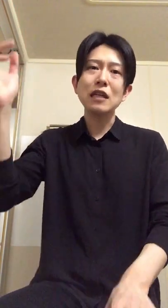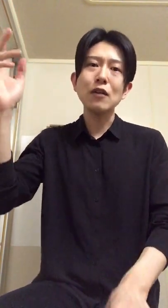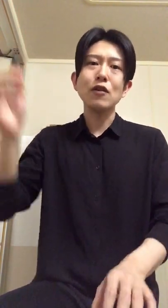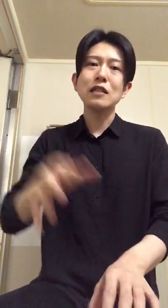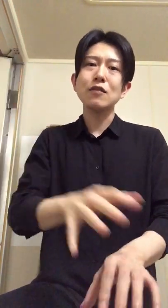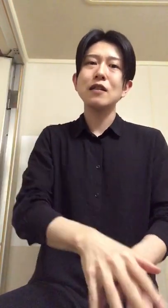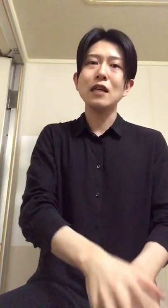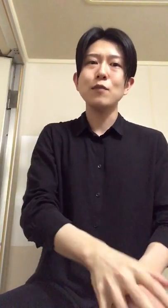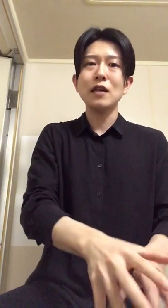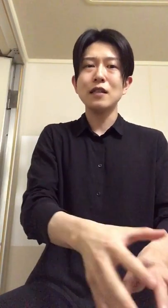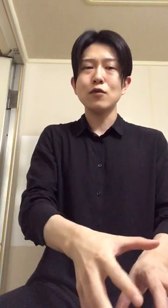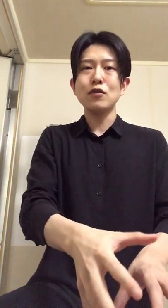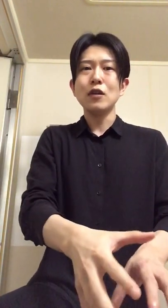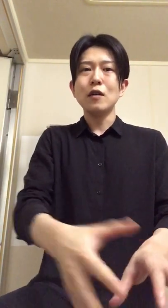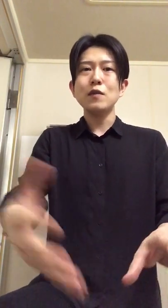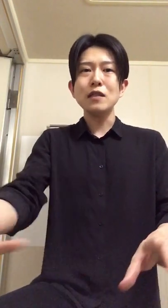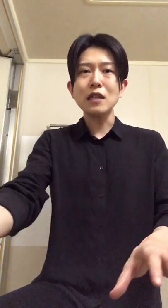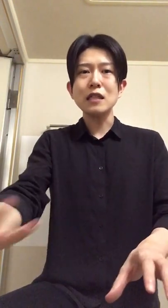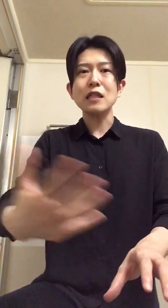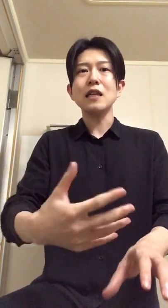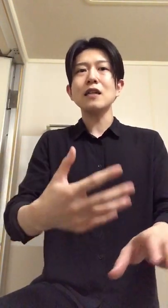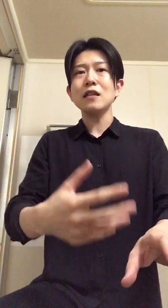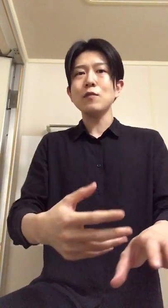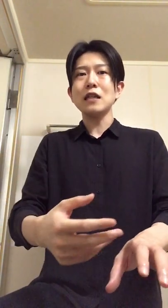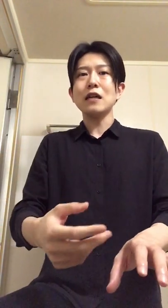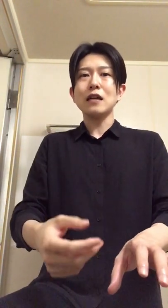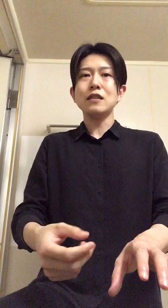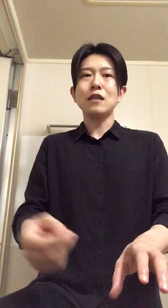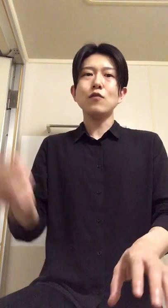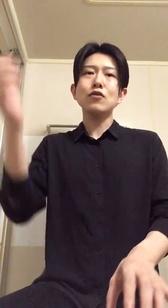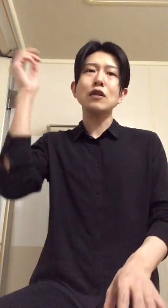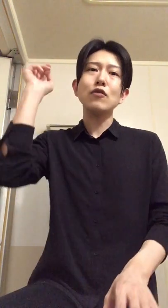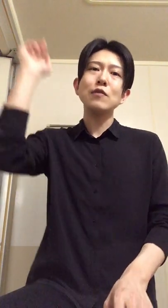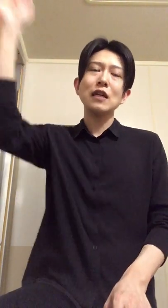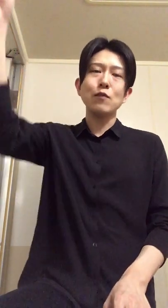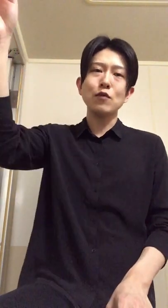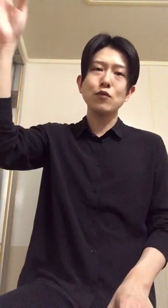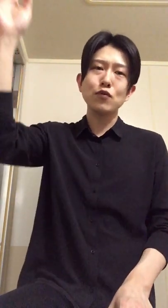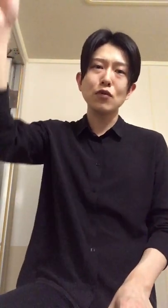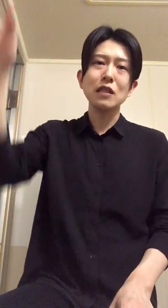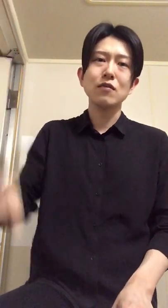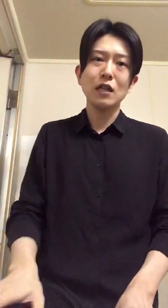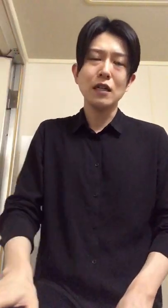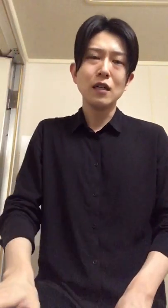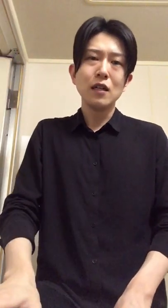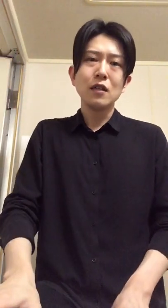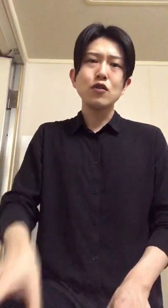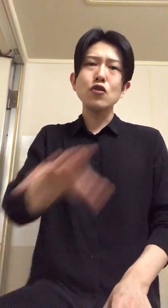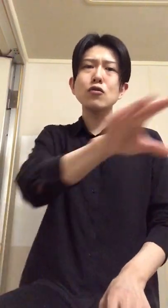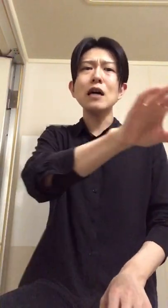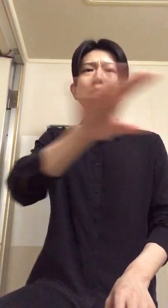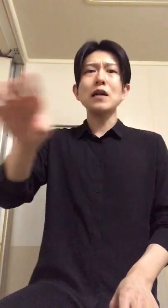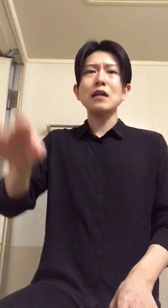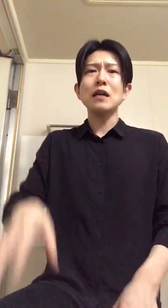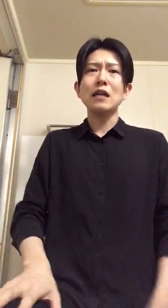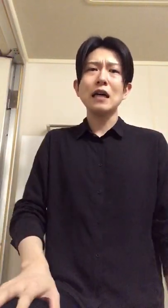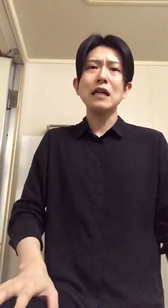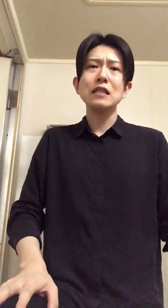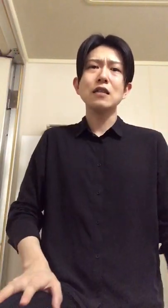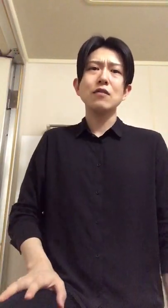力を貸してくださいみたいなそういうみんなに支えられてみたいな感じかそれから俺みたいにぶっ飛んじゃってるか中途半端ななんかね感じな